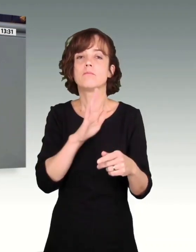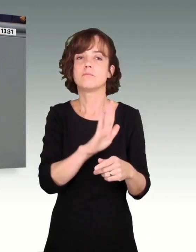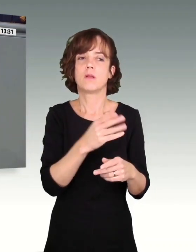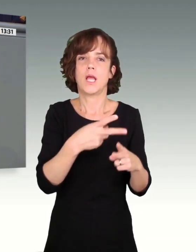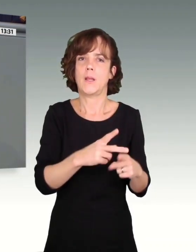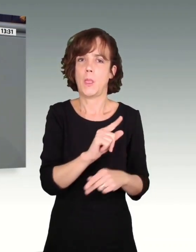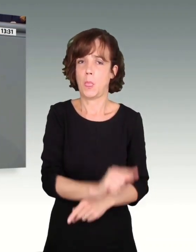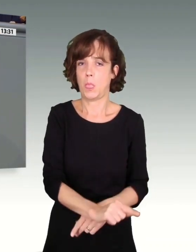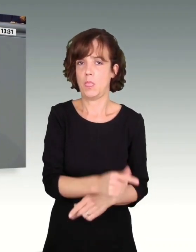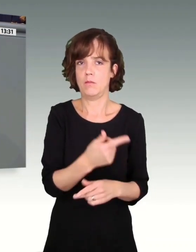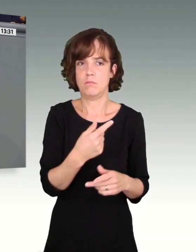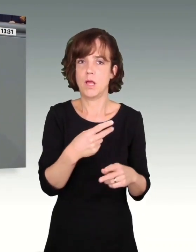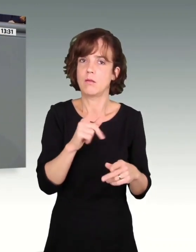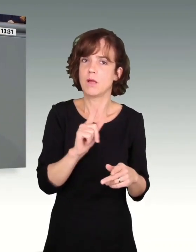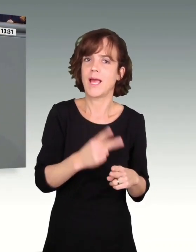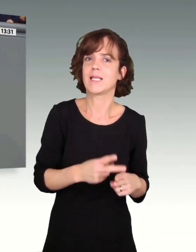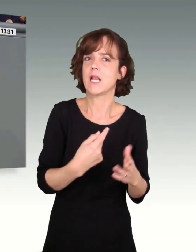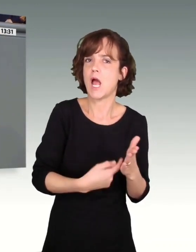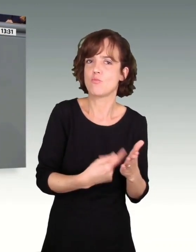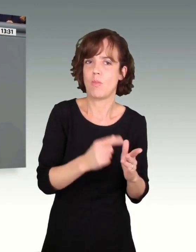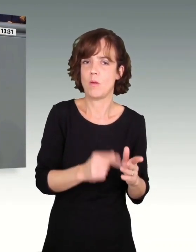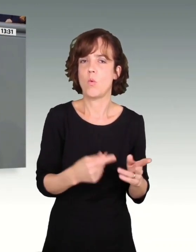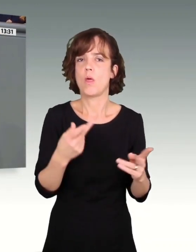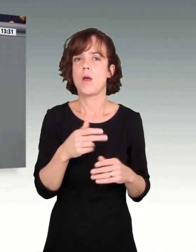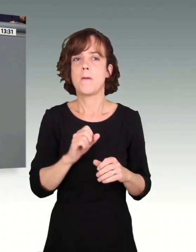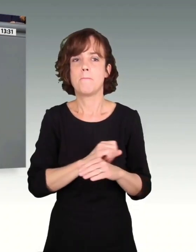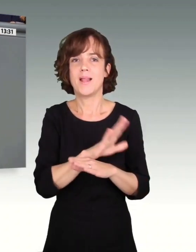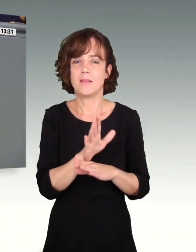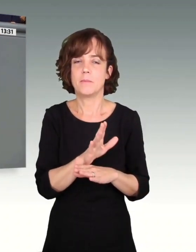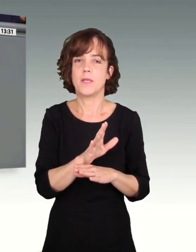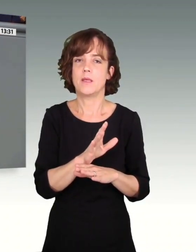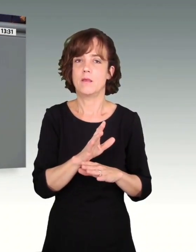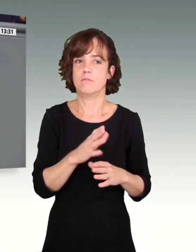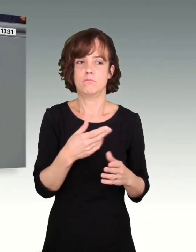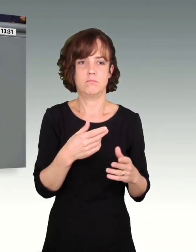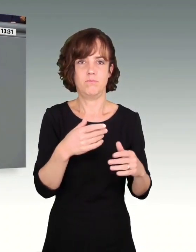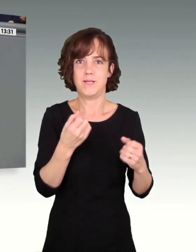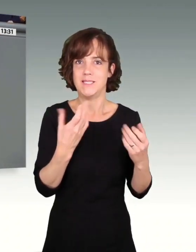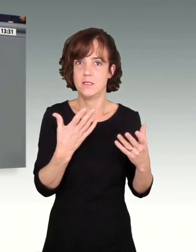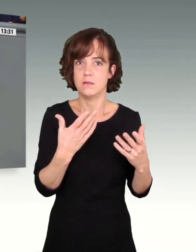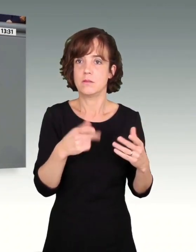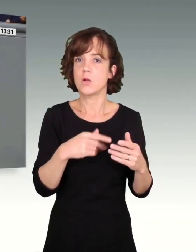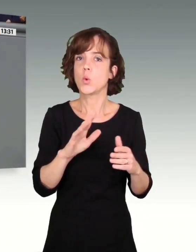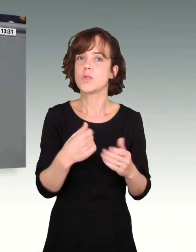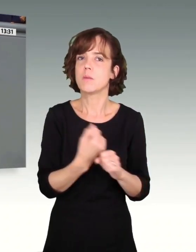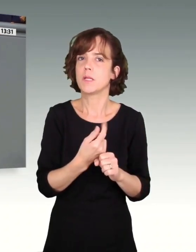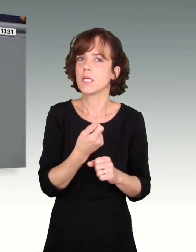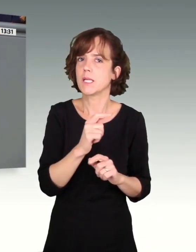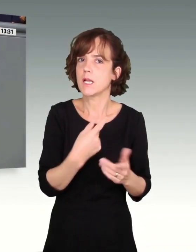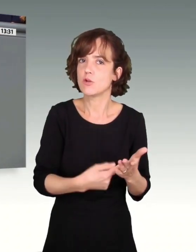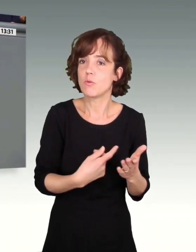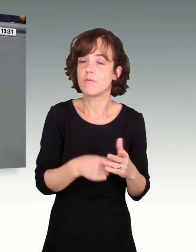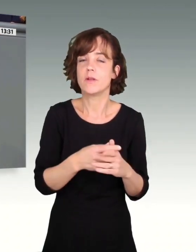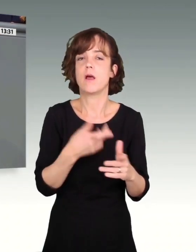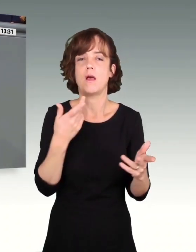bestehen, aber vor allem natürlich auch, wenn so etwas wie eine Pandemie auftritt, auch keine Ansprüche beim Kurzarbeitergeld bestehen und vor allem die Frauen dann eben wieder ins